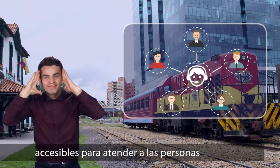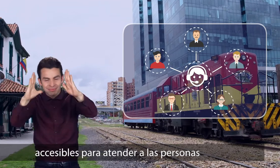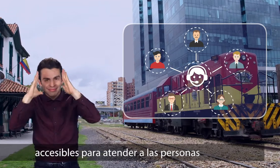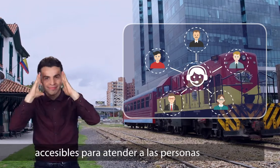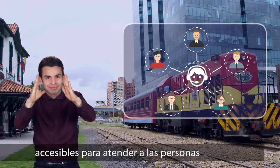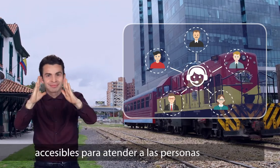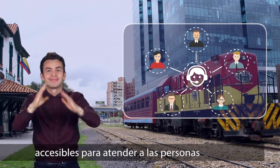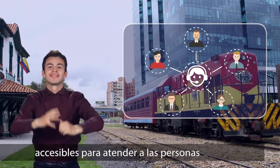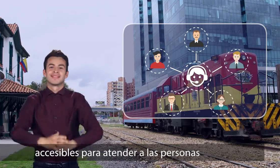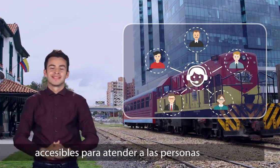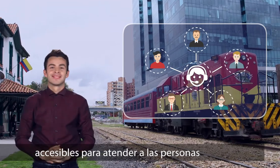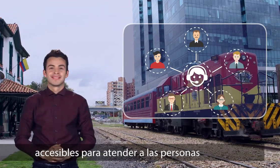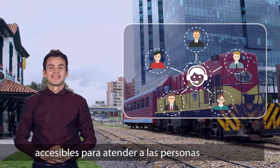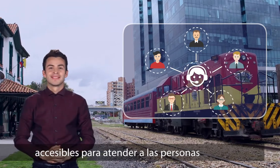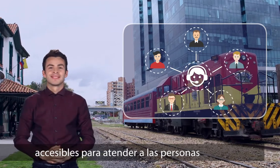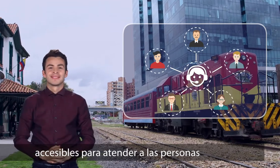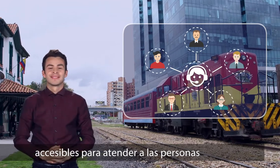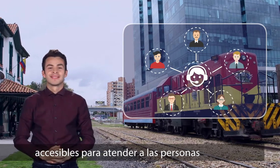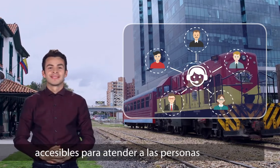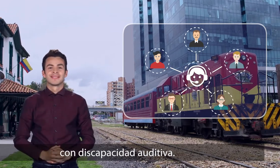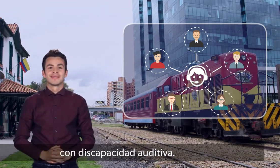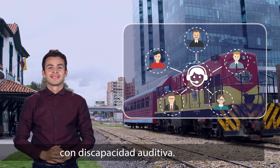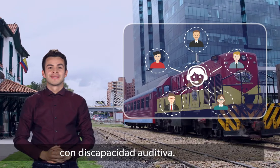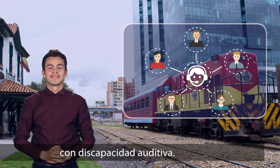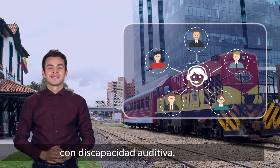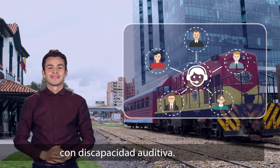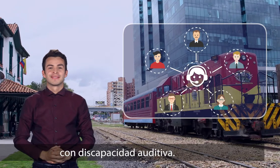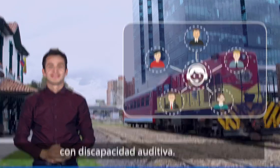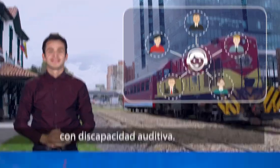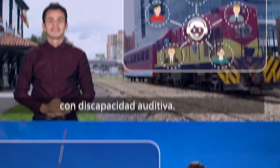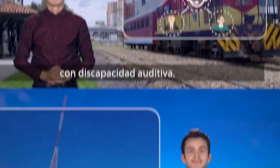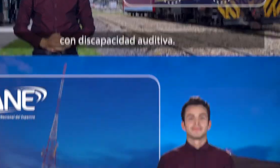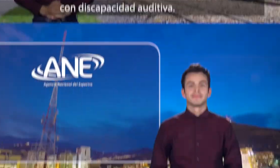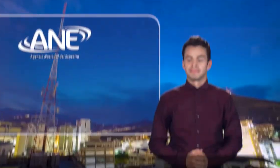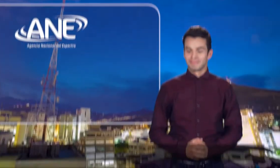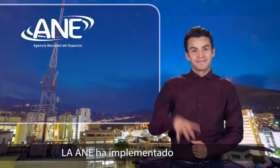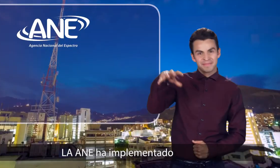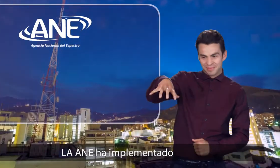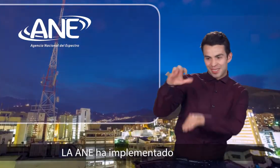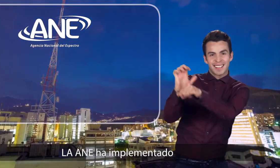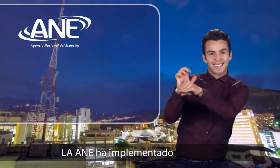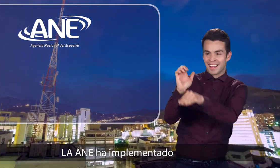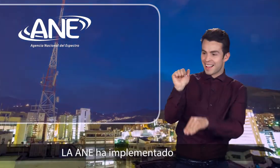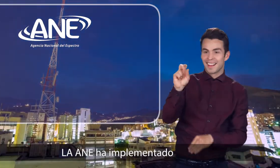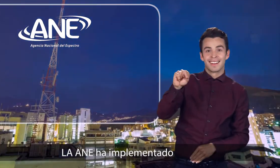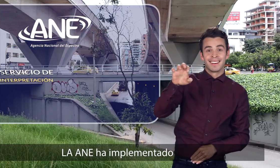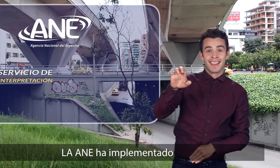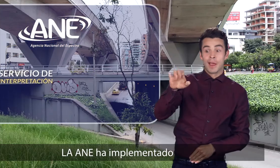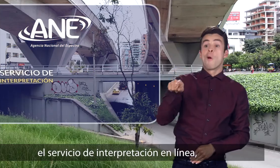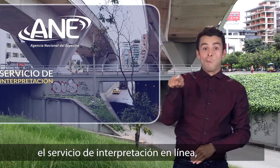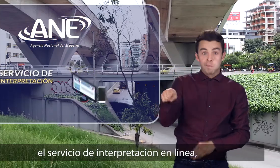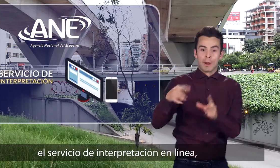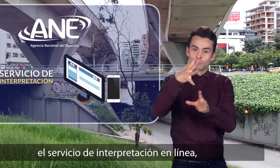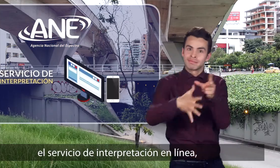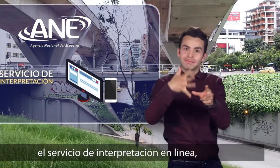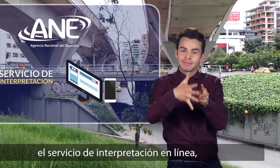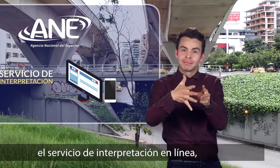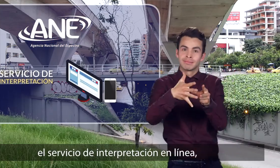accesibles para atender a las personas con discapacidad auditiva. ANE ha implementado el servicio de interpretación en línea